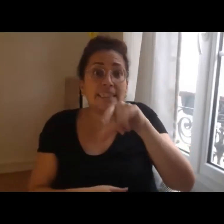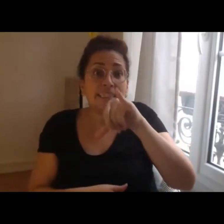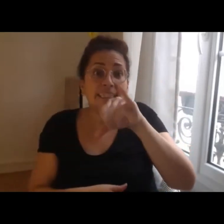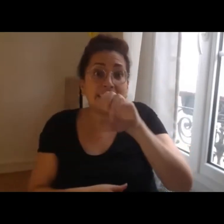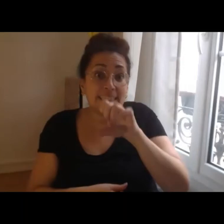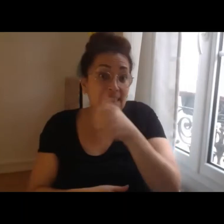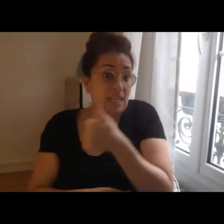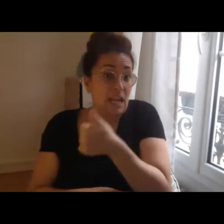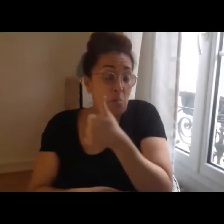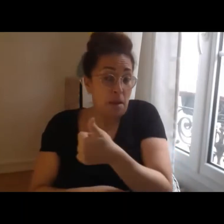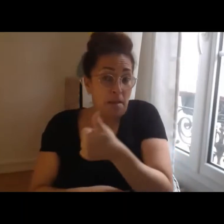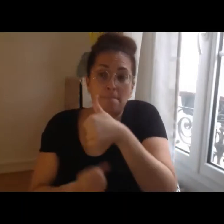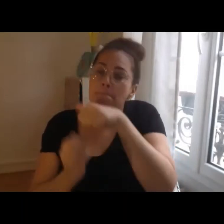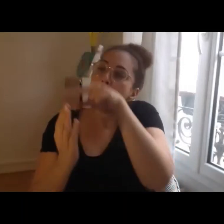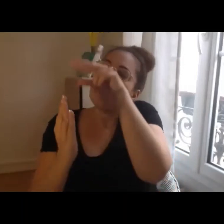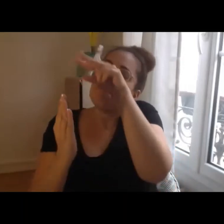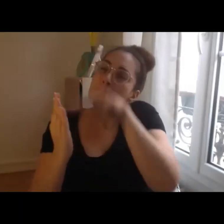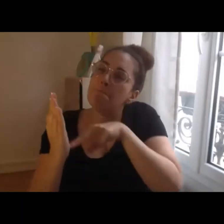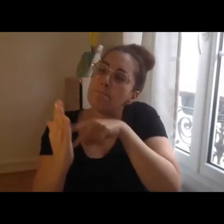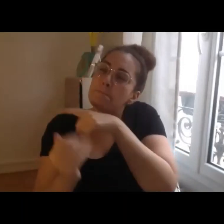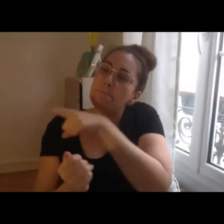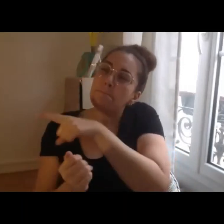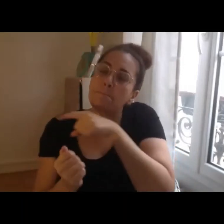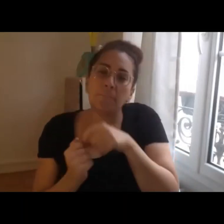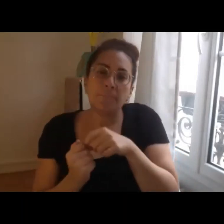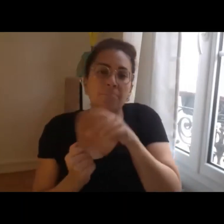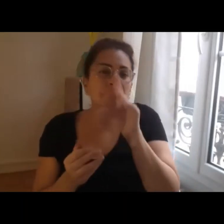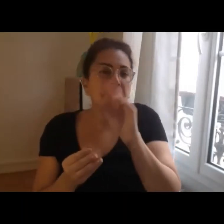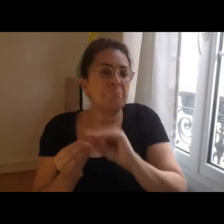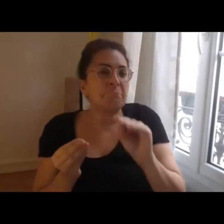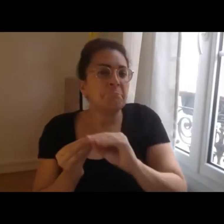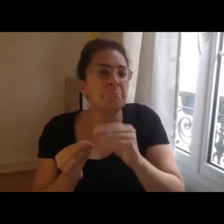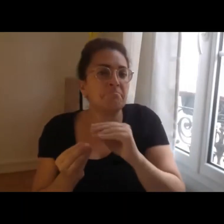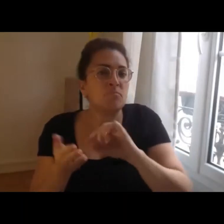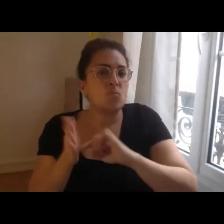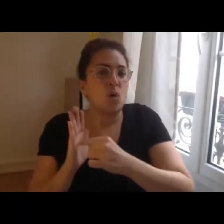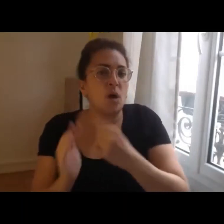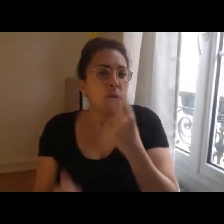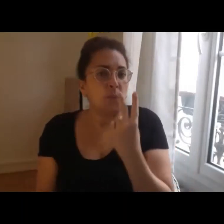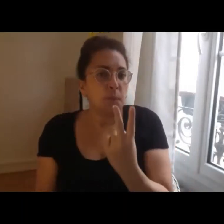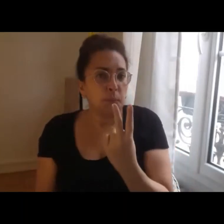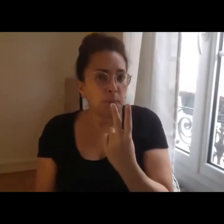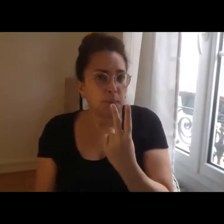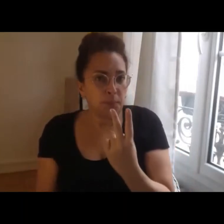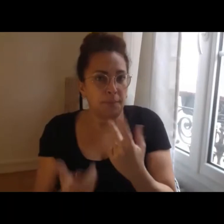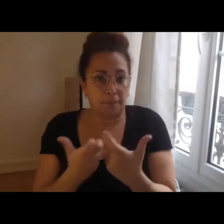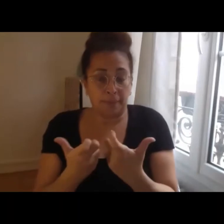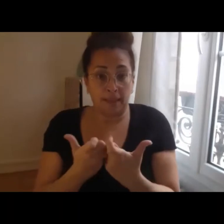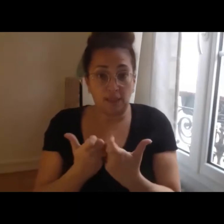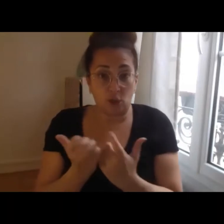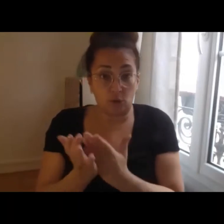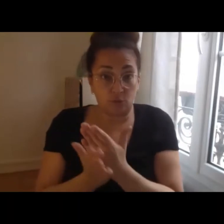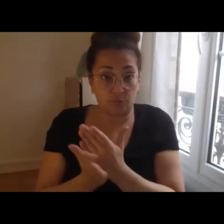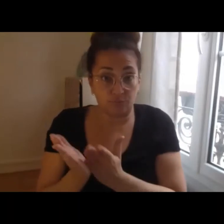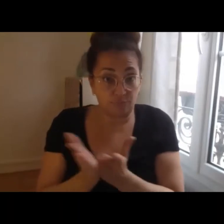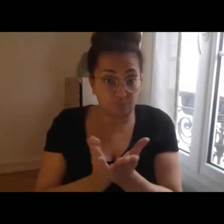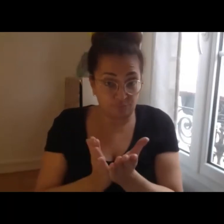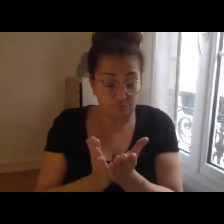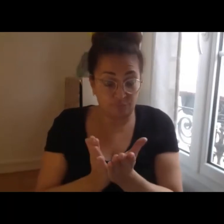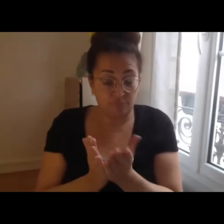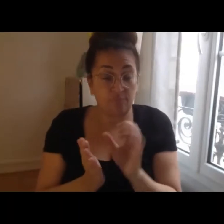sur on va dire deux points en particulier quel est en fait l'intérêt porté